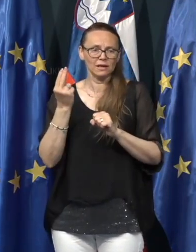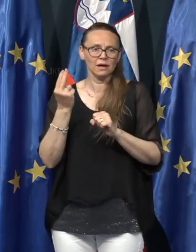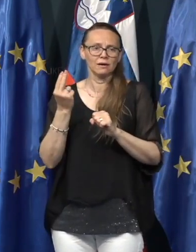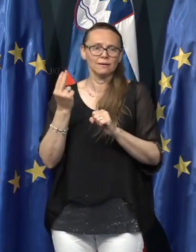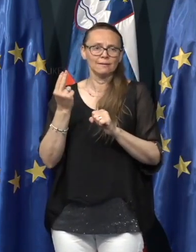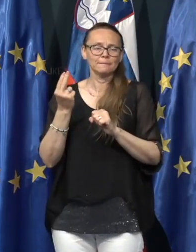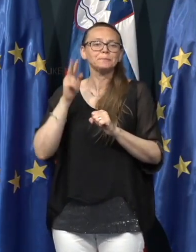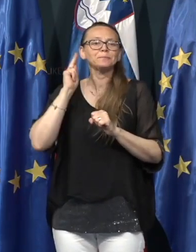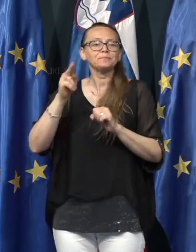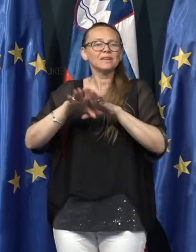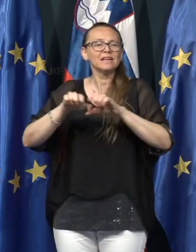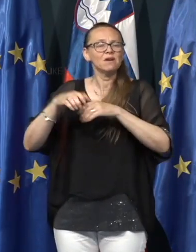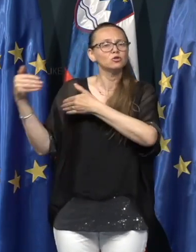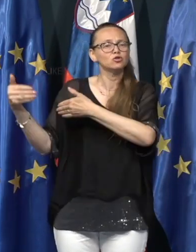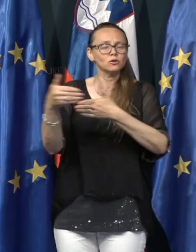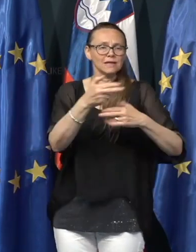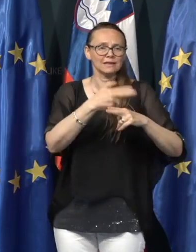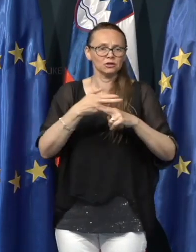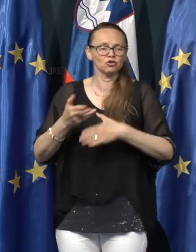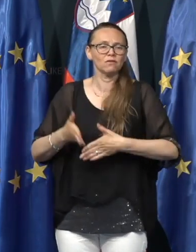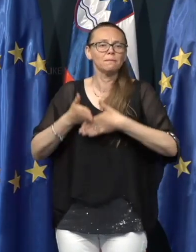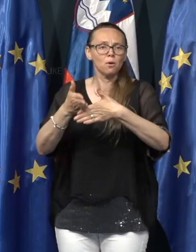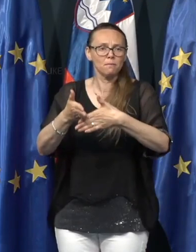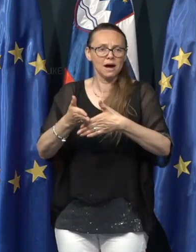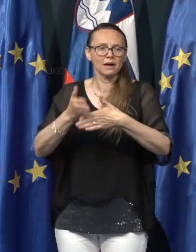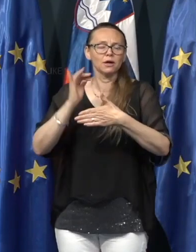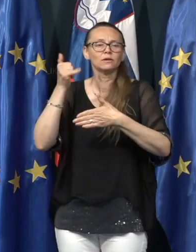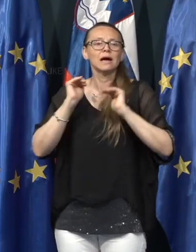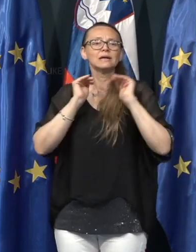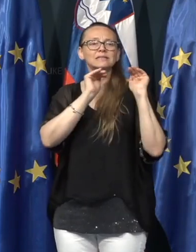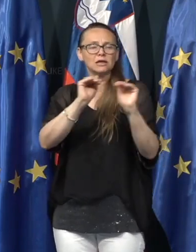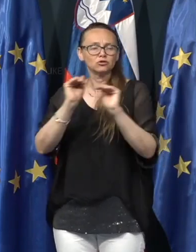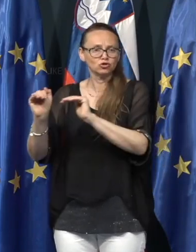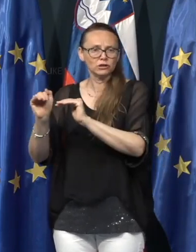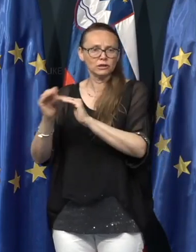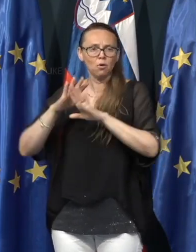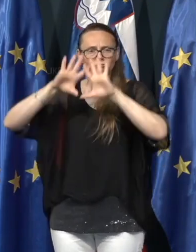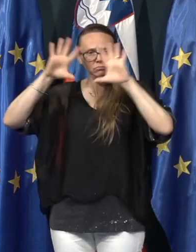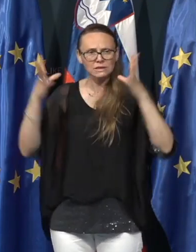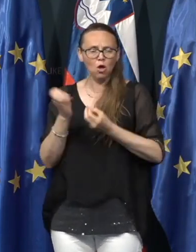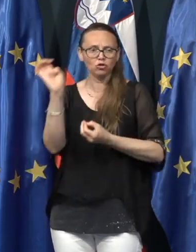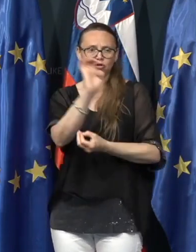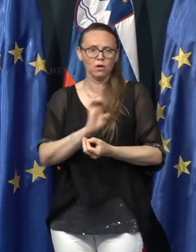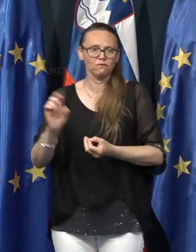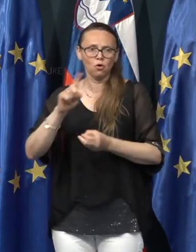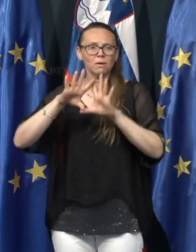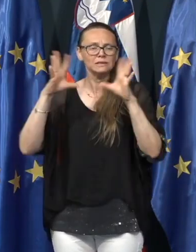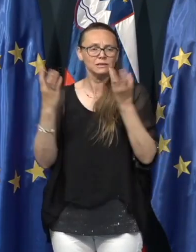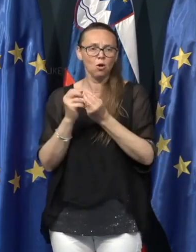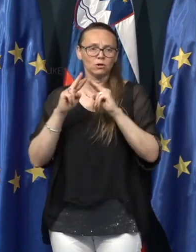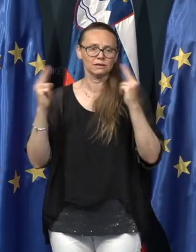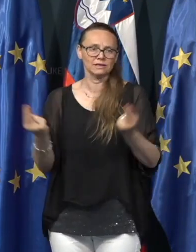izvajo sosednje države, pomagajo, da zaščitimo pač celotno Evropo in celoten svet.